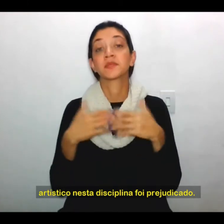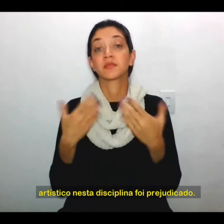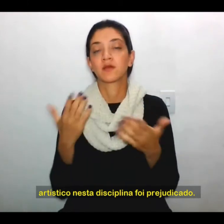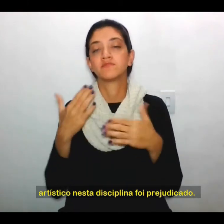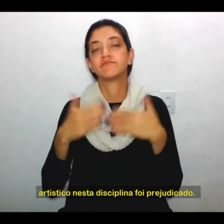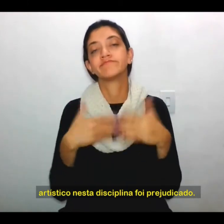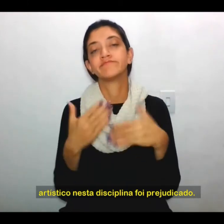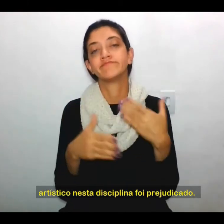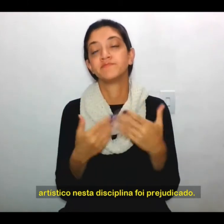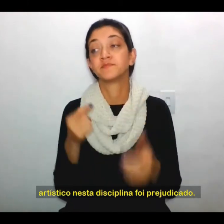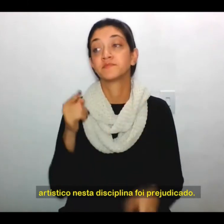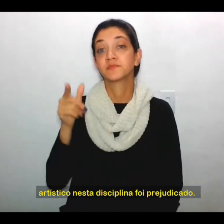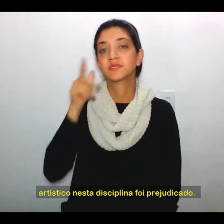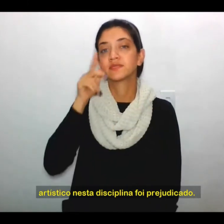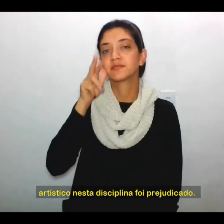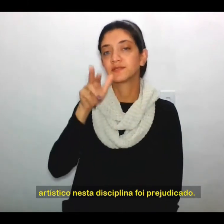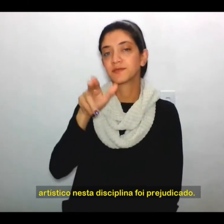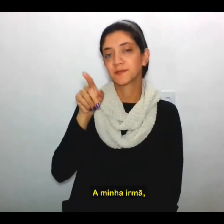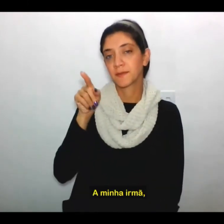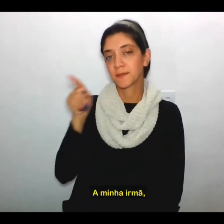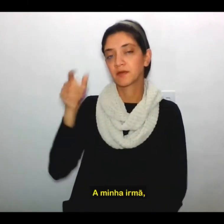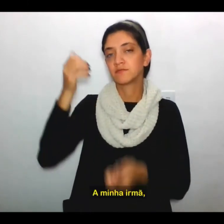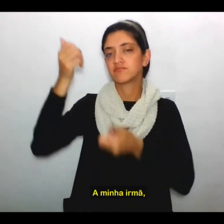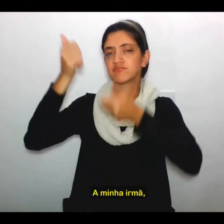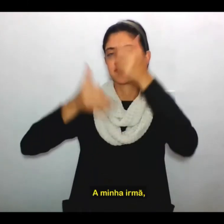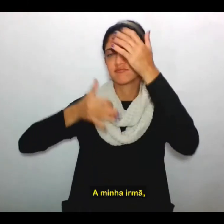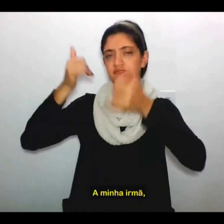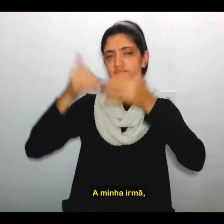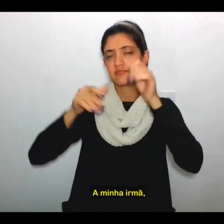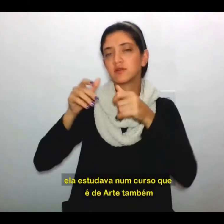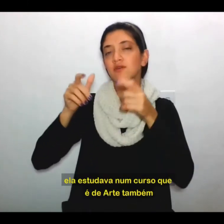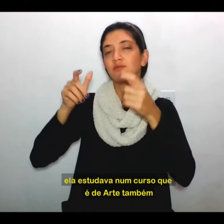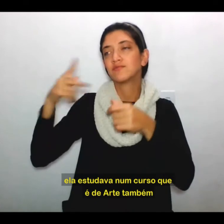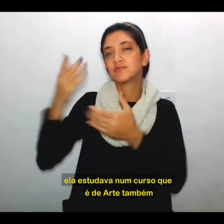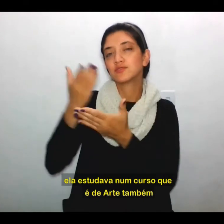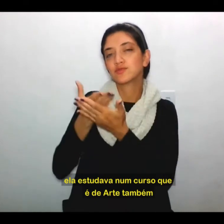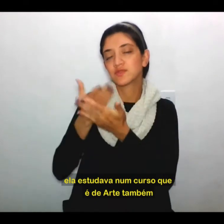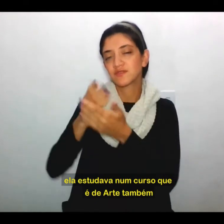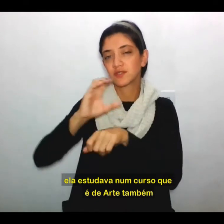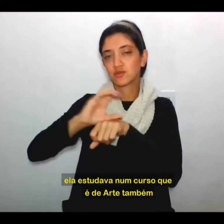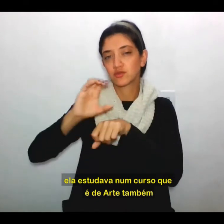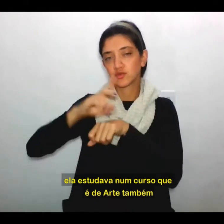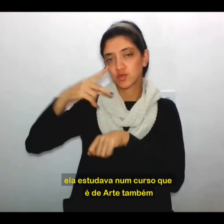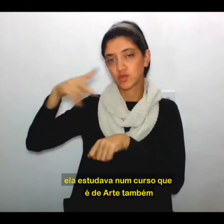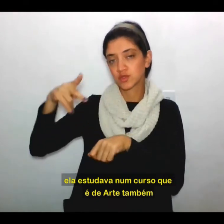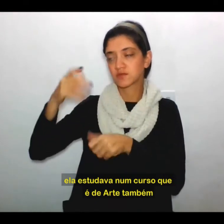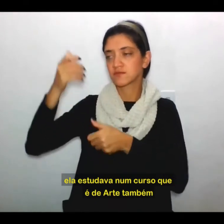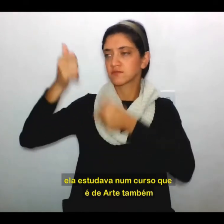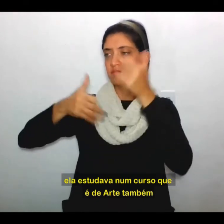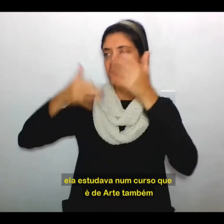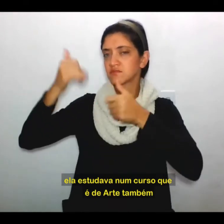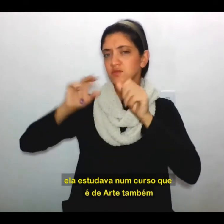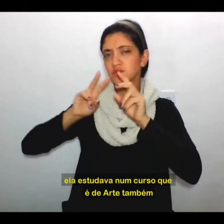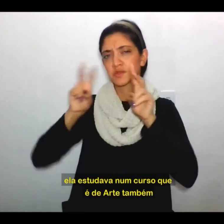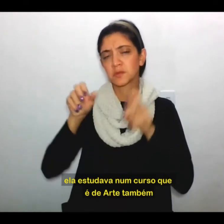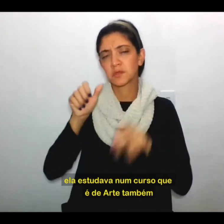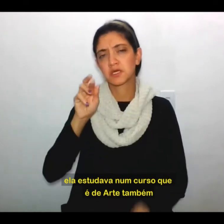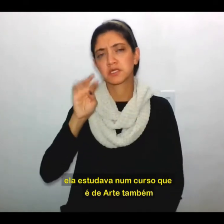foi prejudicado. A minha irmã, ela estudava um curso que é de arte